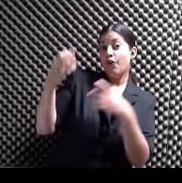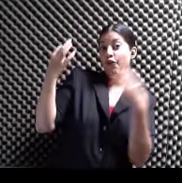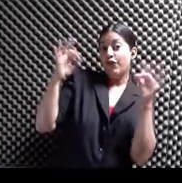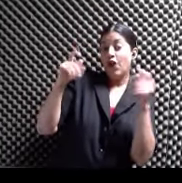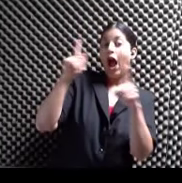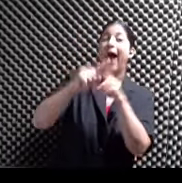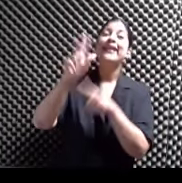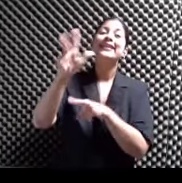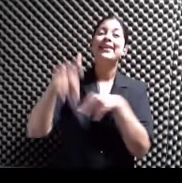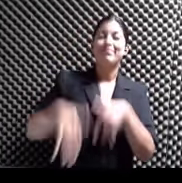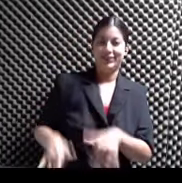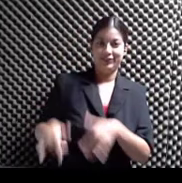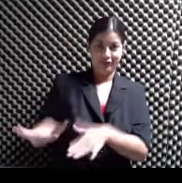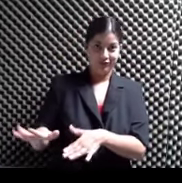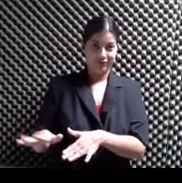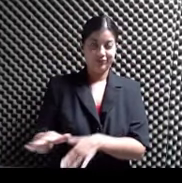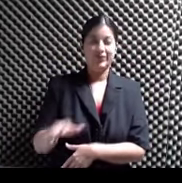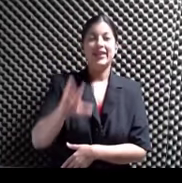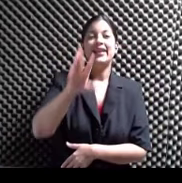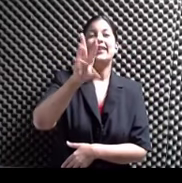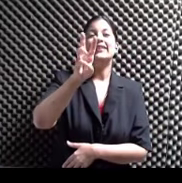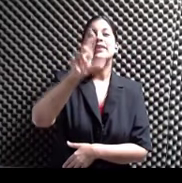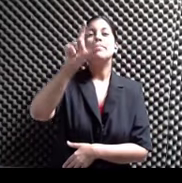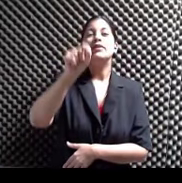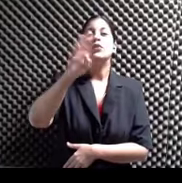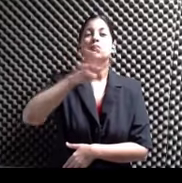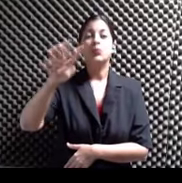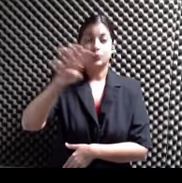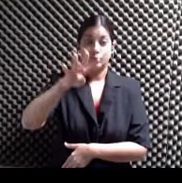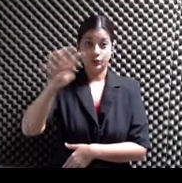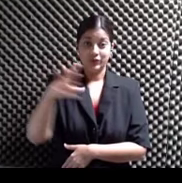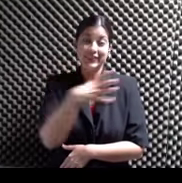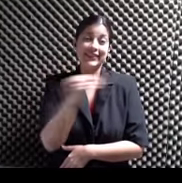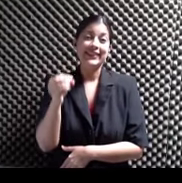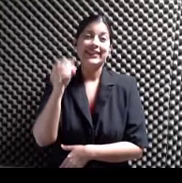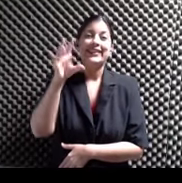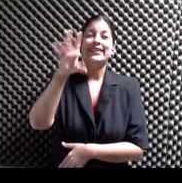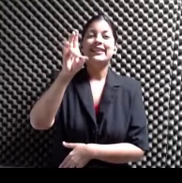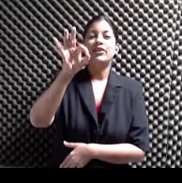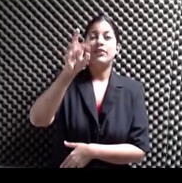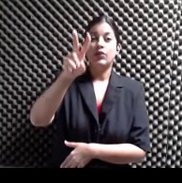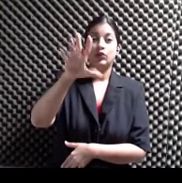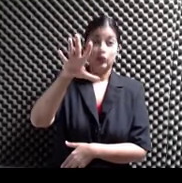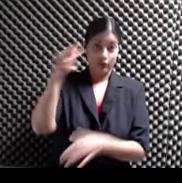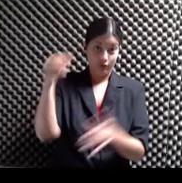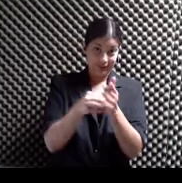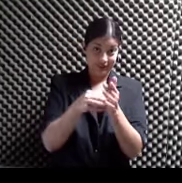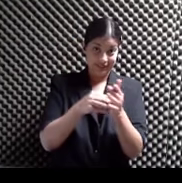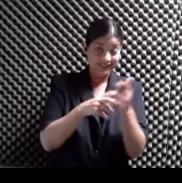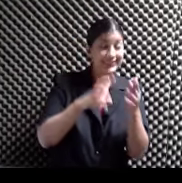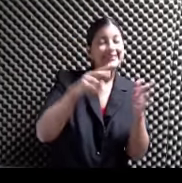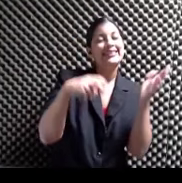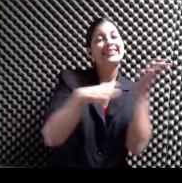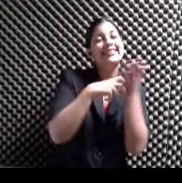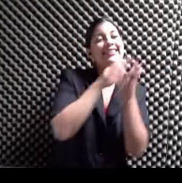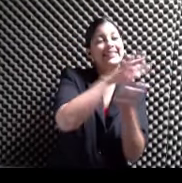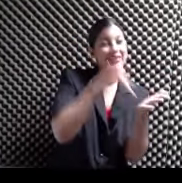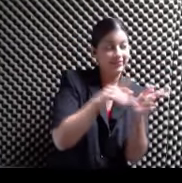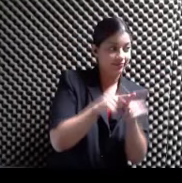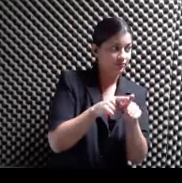de febrero Al 3 de marzo 620-4444 Y 7925-1000 En tickets Súper recomendado Mira ¿Quieres otro tipo de música?